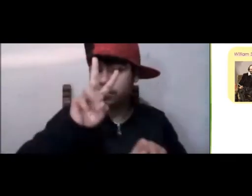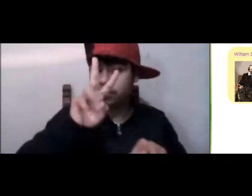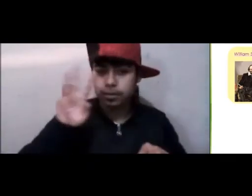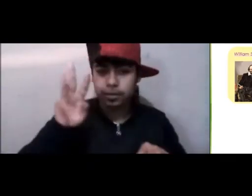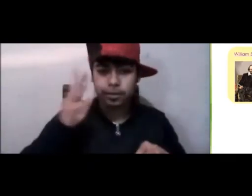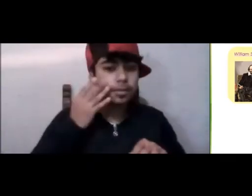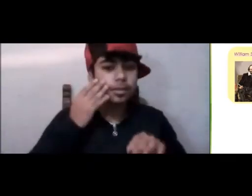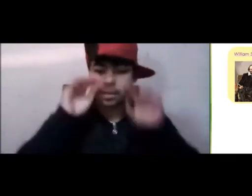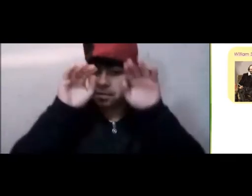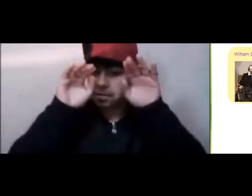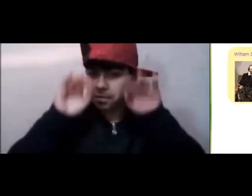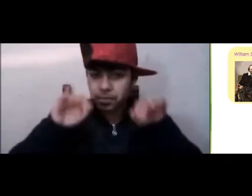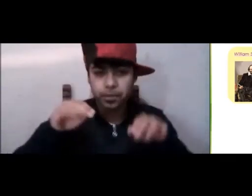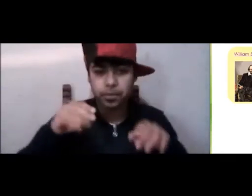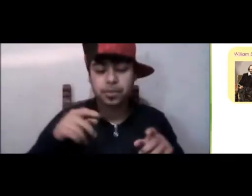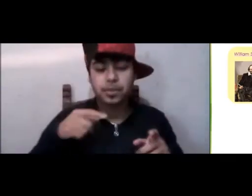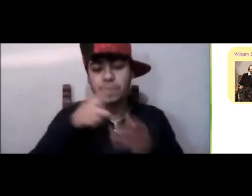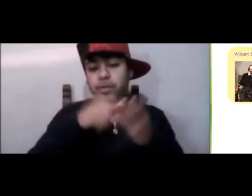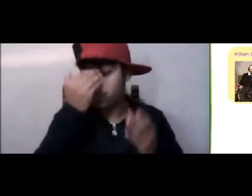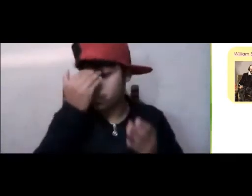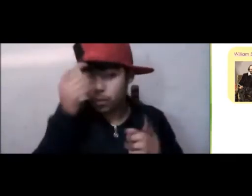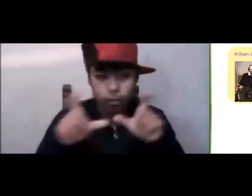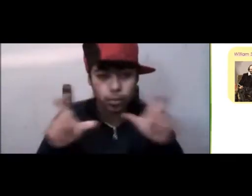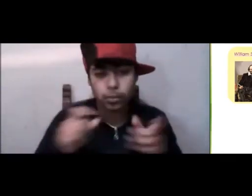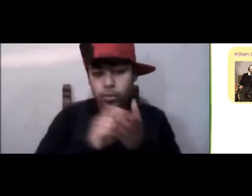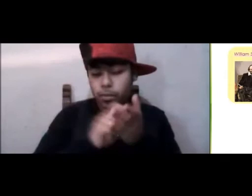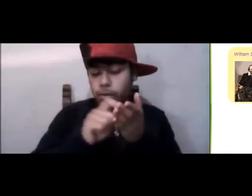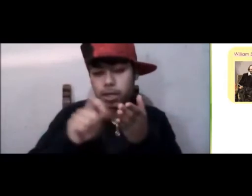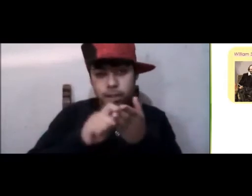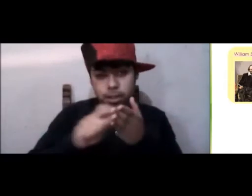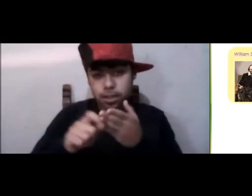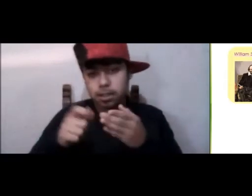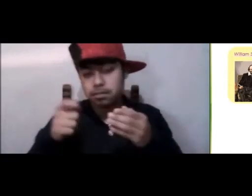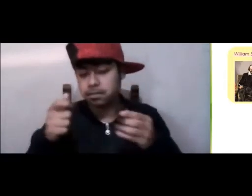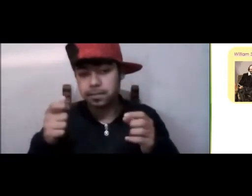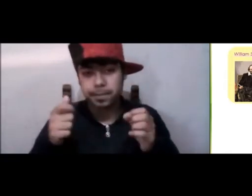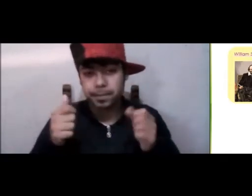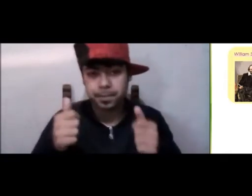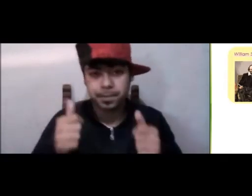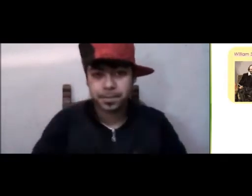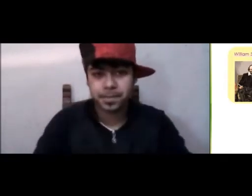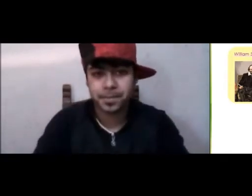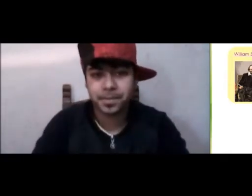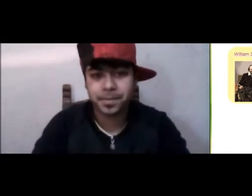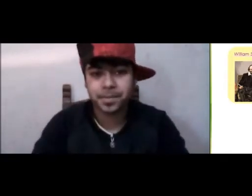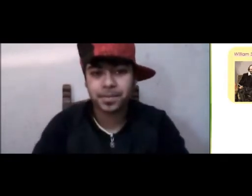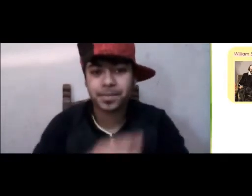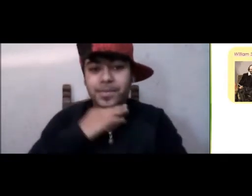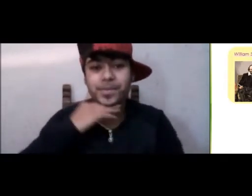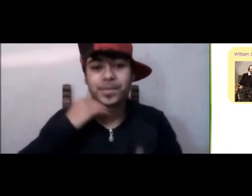Los tres murieron un día 23 de abril, estos tres autores.